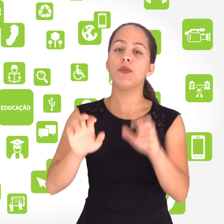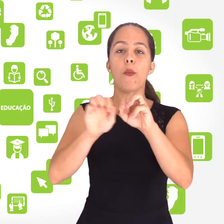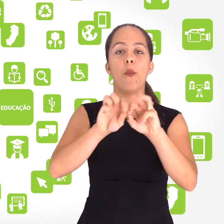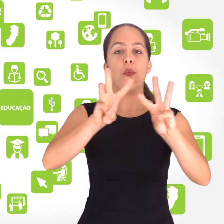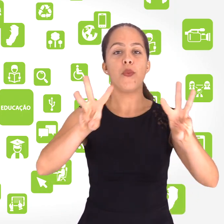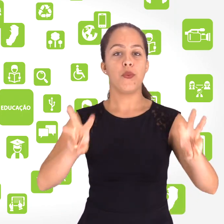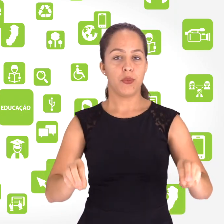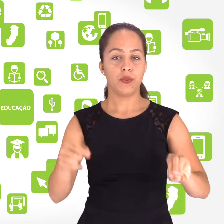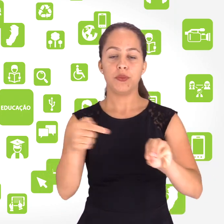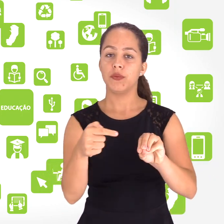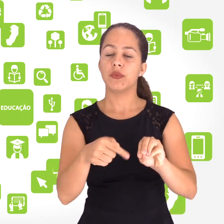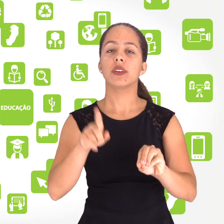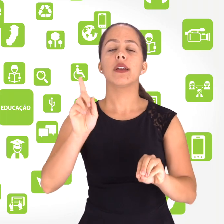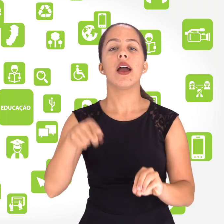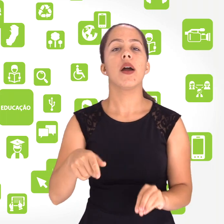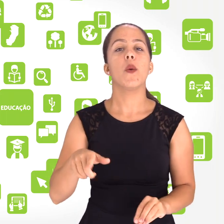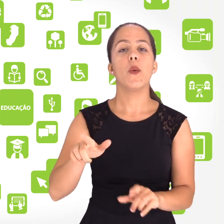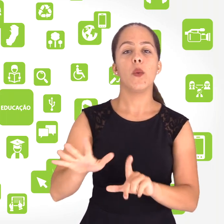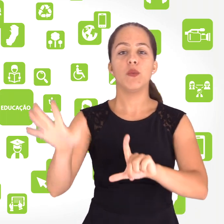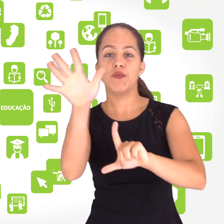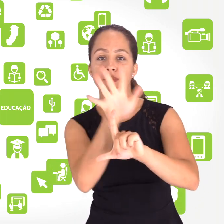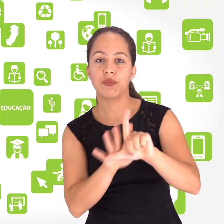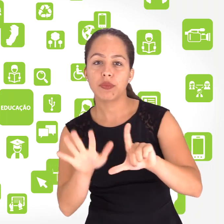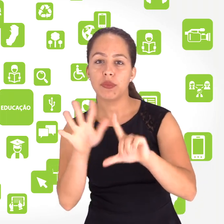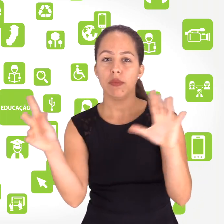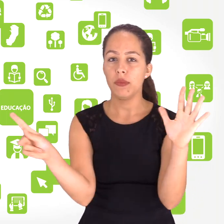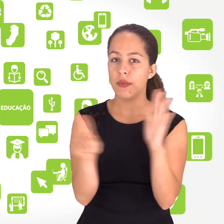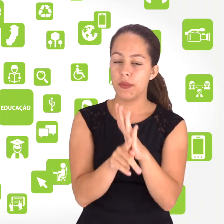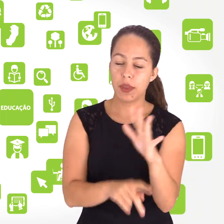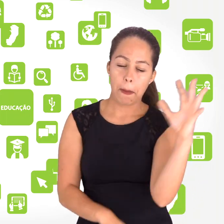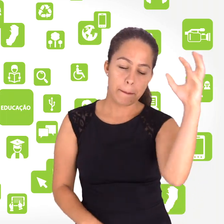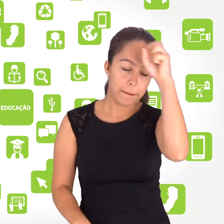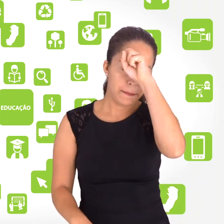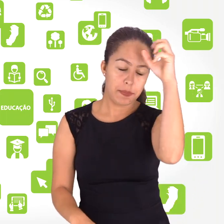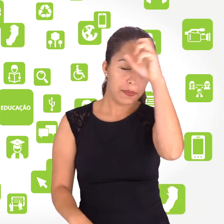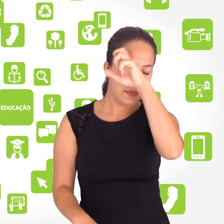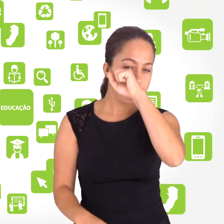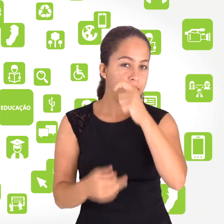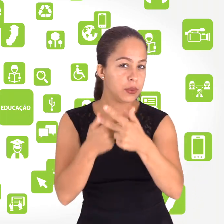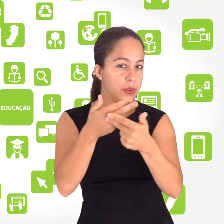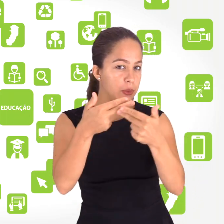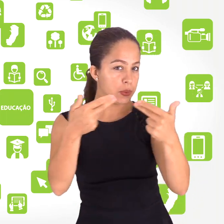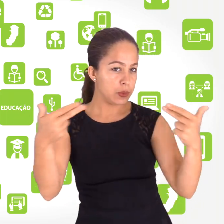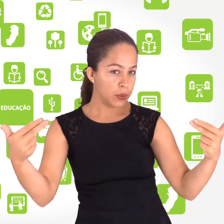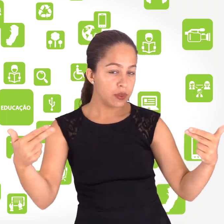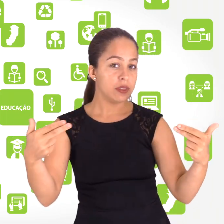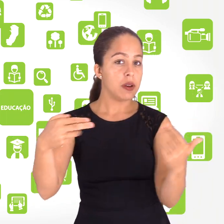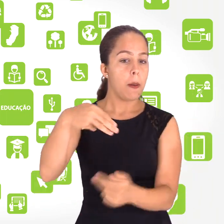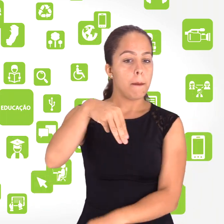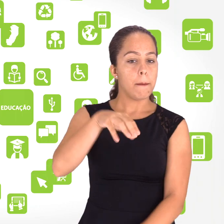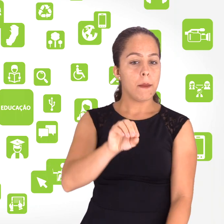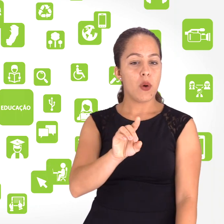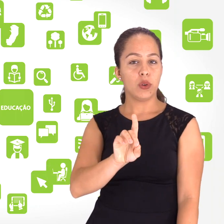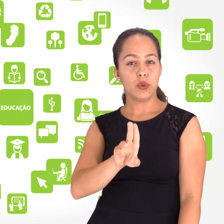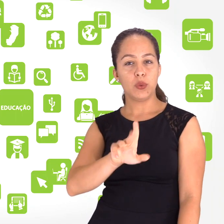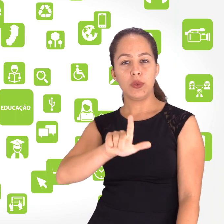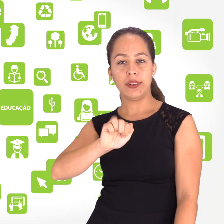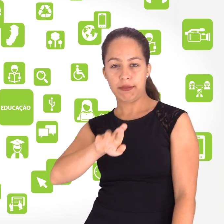traduzido como Ambiente de Aprendizagem Dinâmico, Modular, Orientado a Objetos. Ele é um